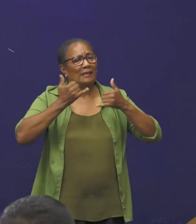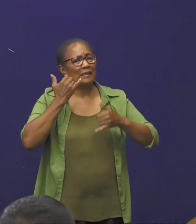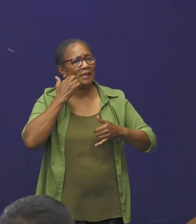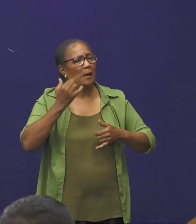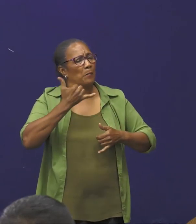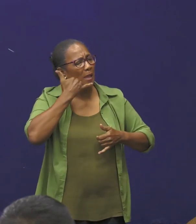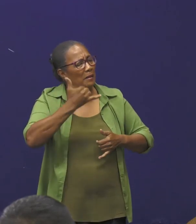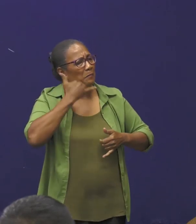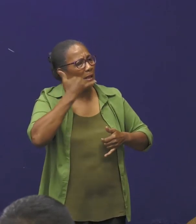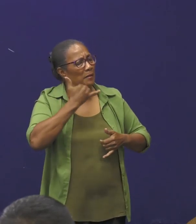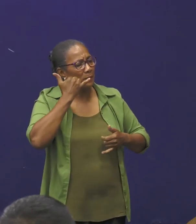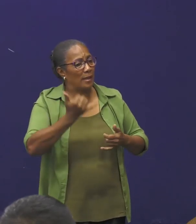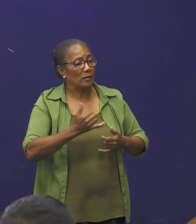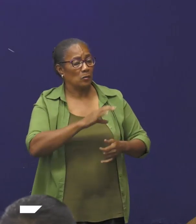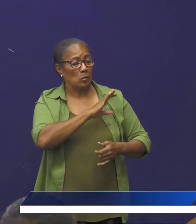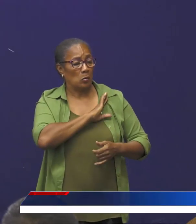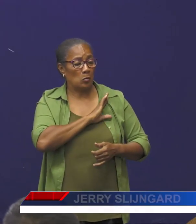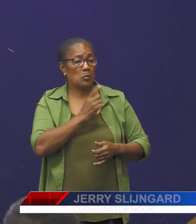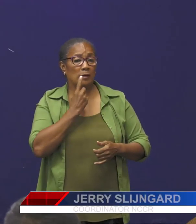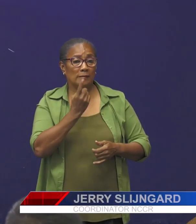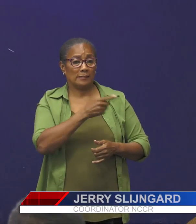Ik wil verder ook nog aangeven,